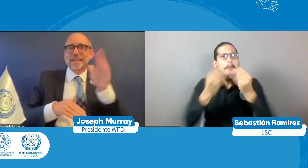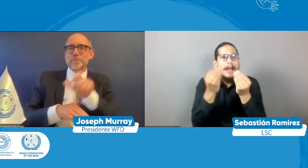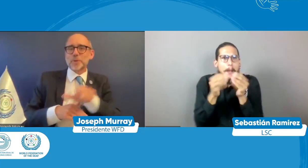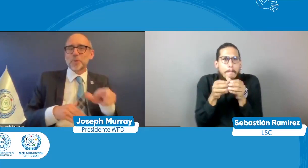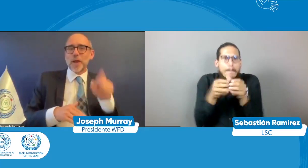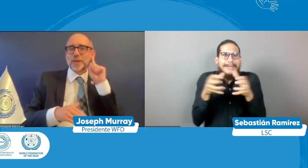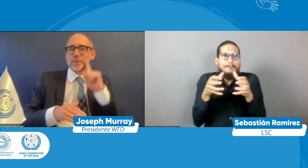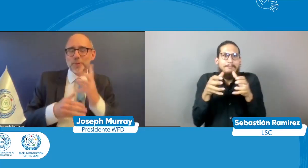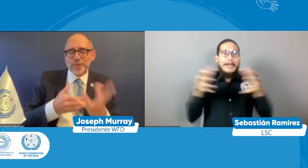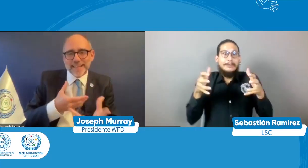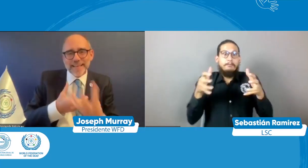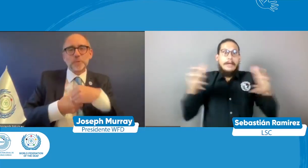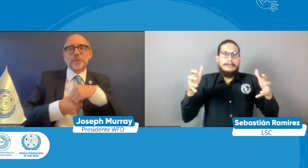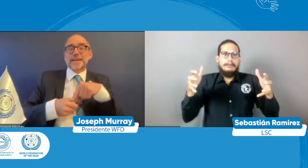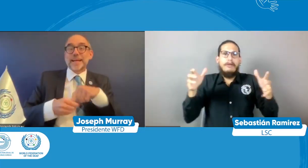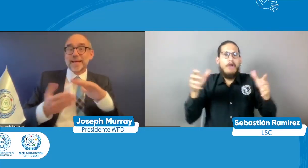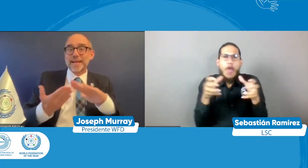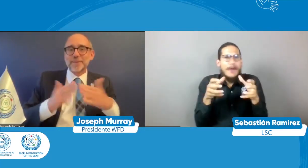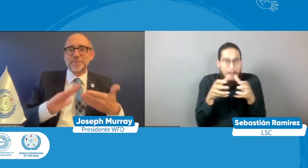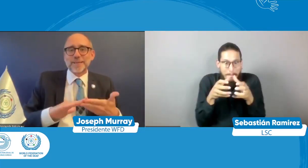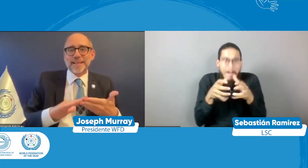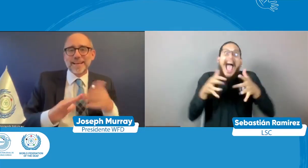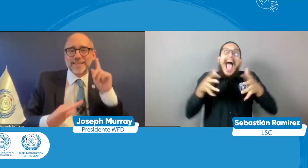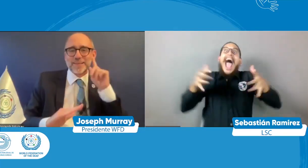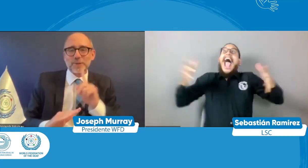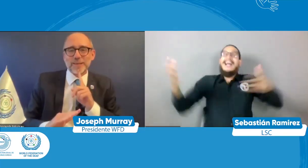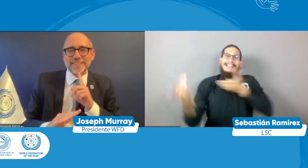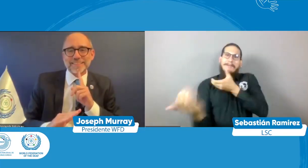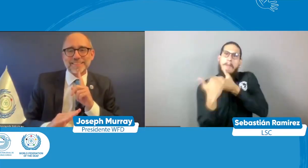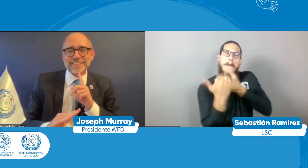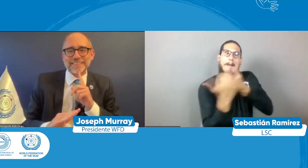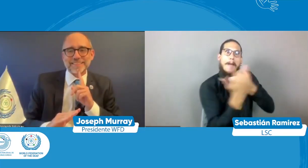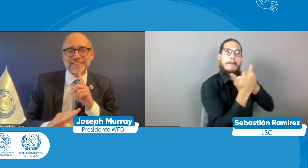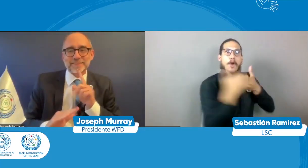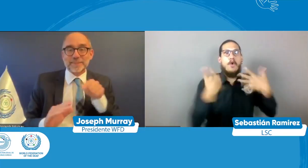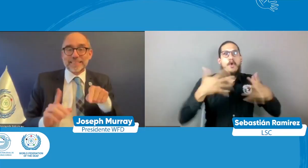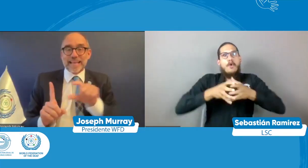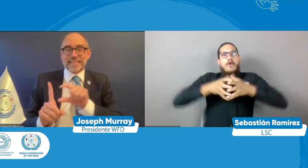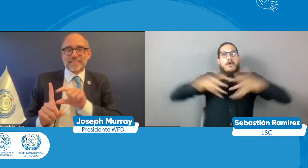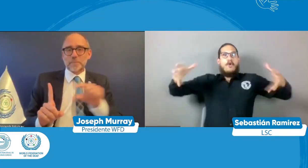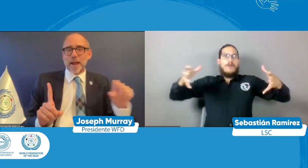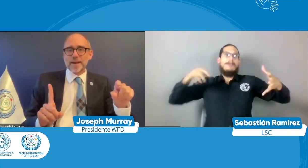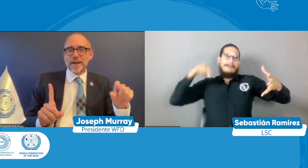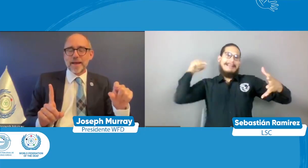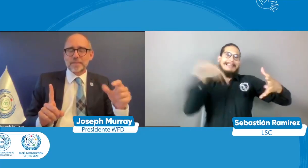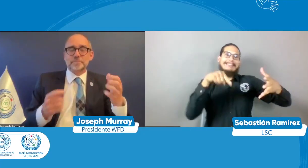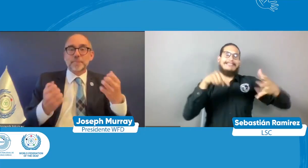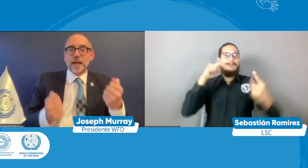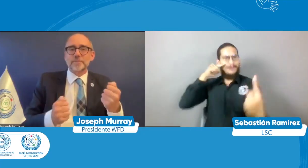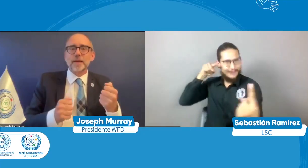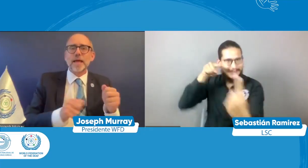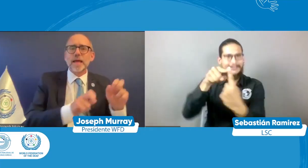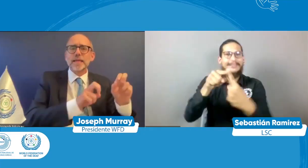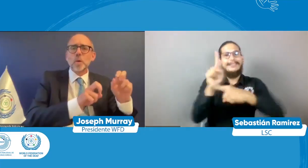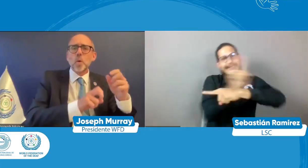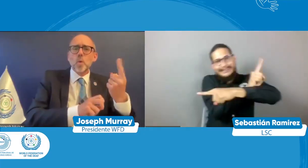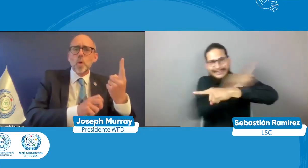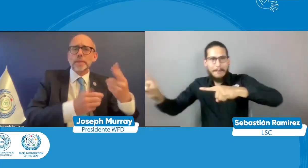construcción colectiva de todos para que haya una verdadera inclusión tenemos que estar todos eso es lo que queremos